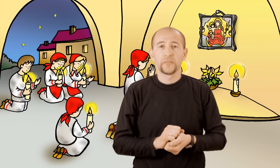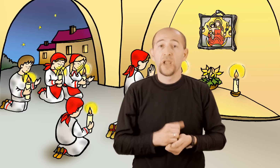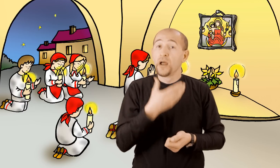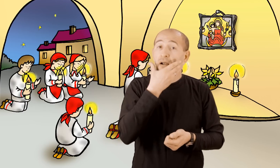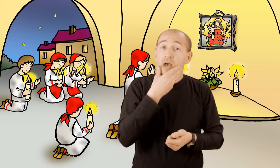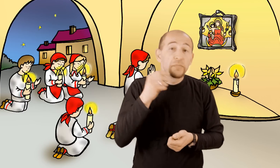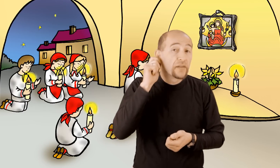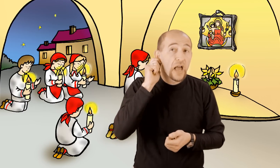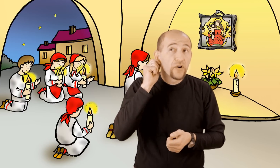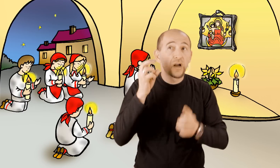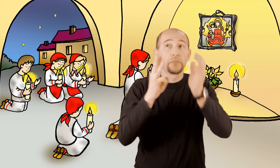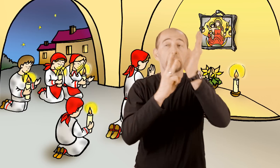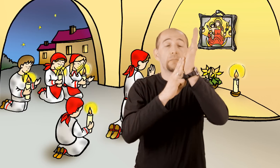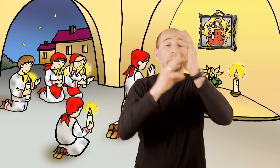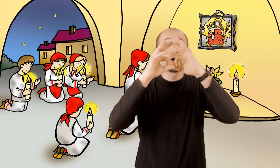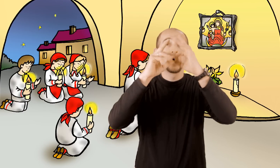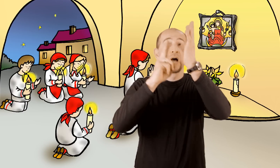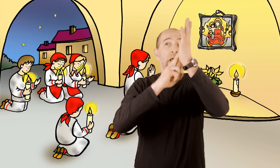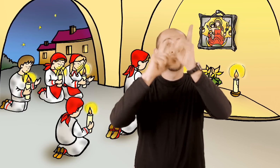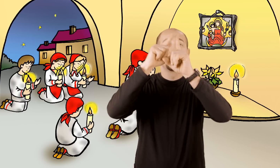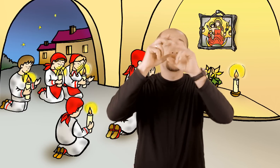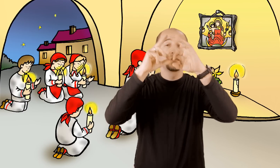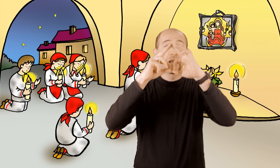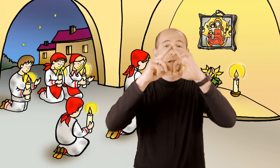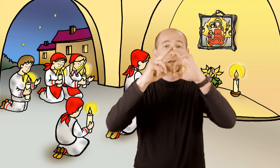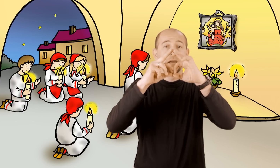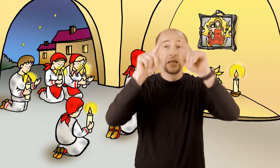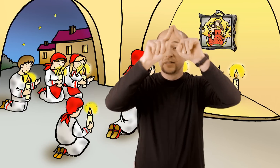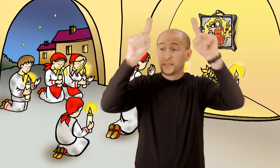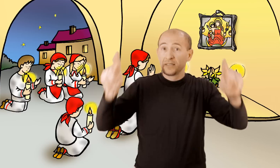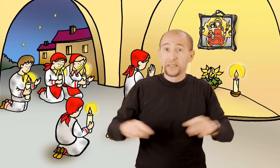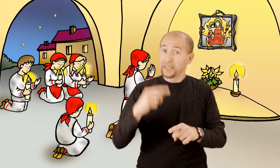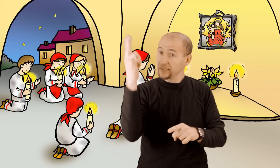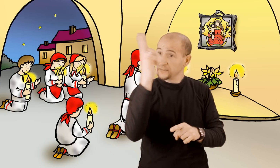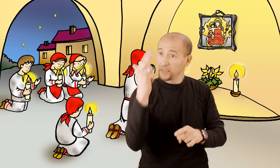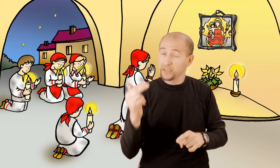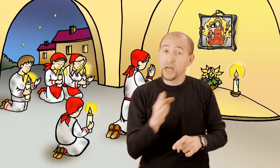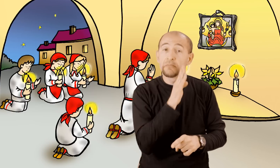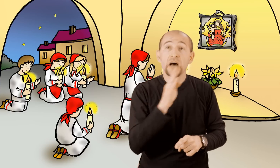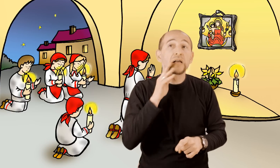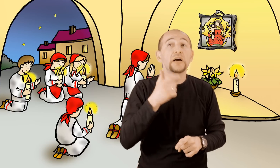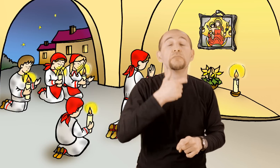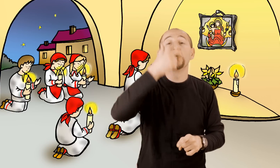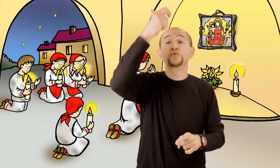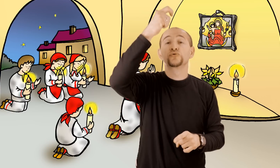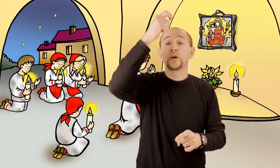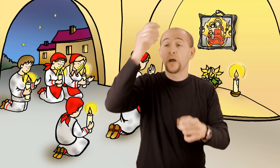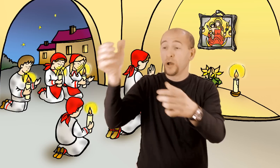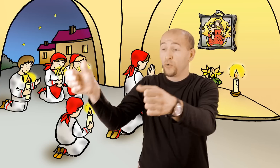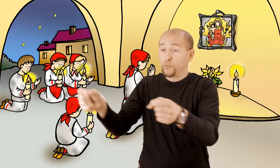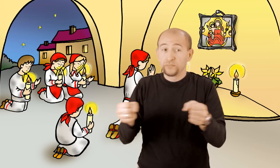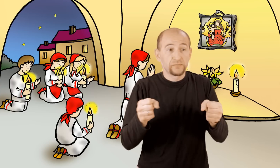Lijepa djevojka Manda uzme sliku majke Božje i prislonio o zid stare kule te klikne